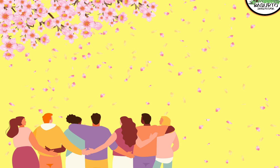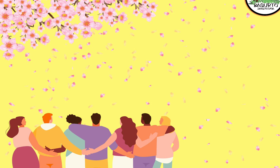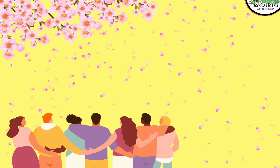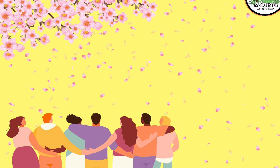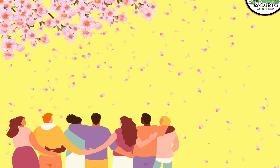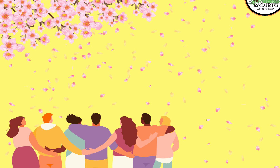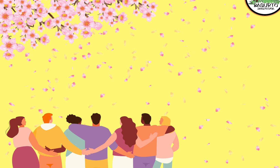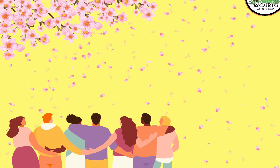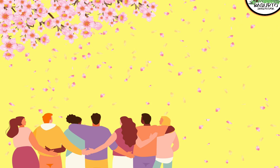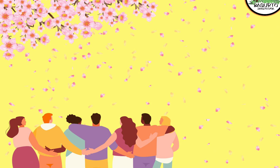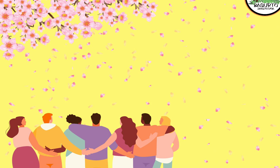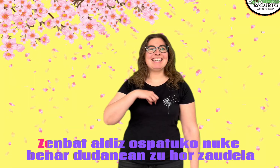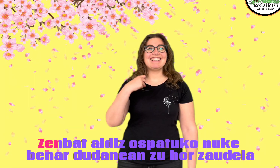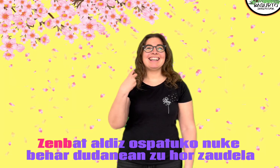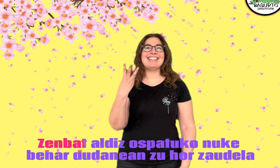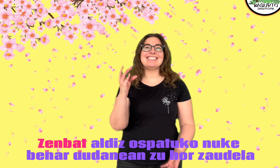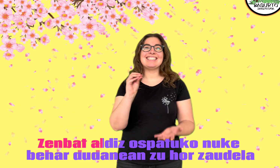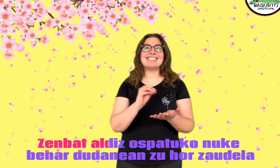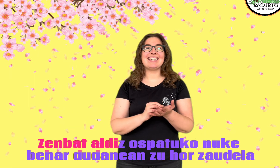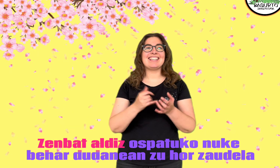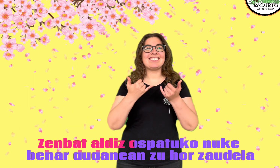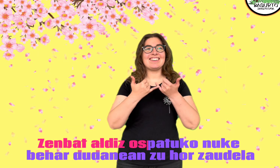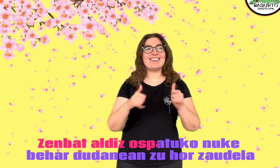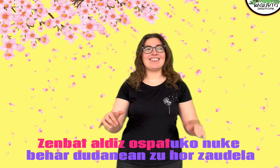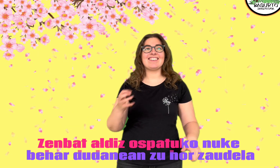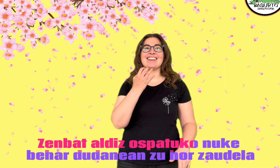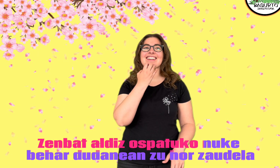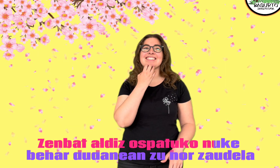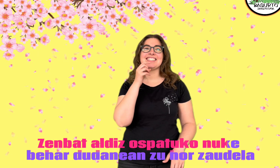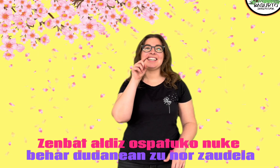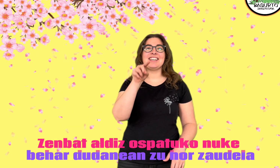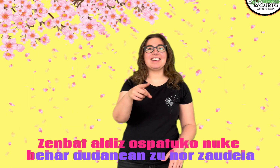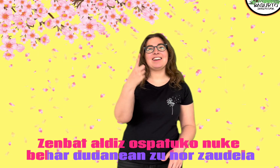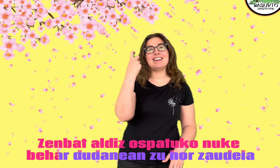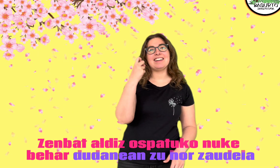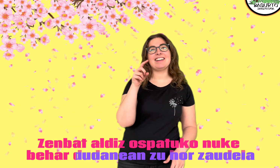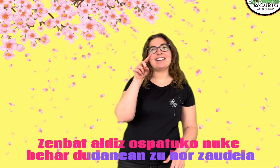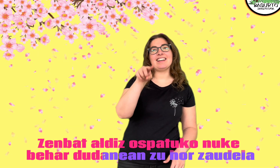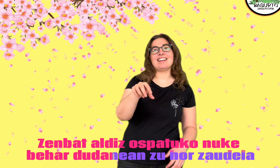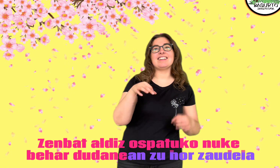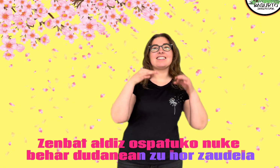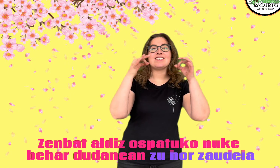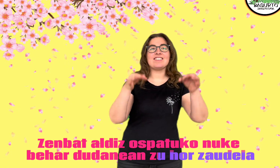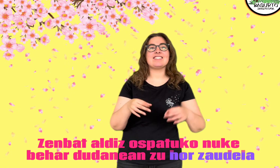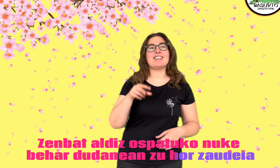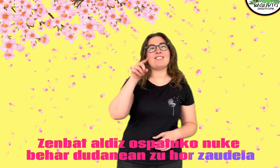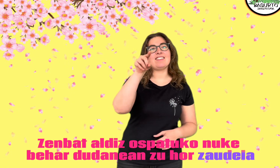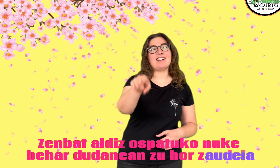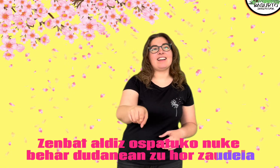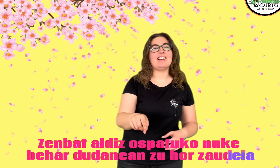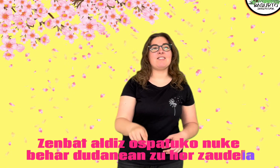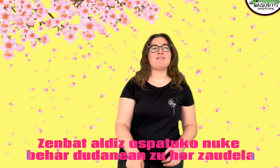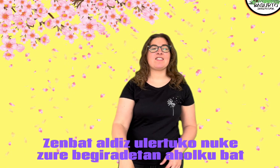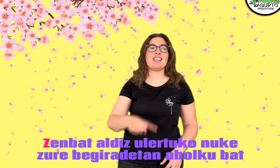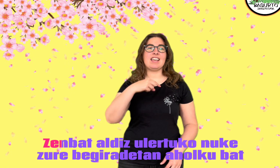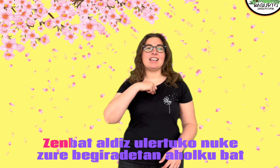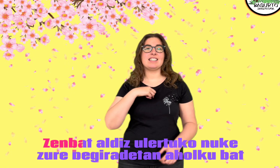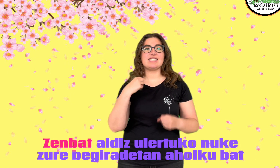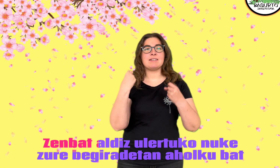Zer bataldiz ospanduko nuke behar dudanean zuor zaudela Zer